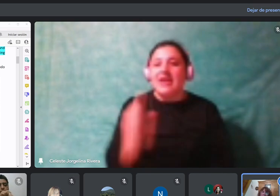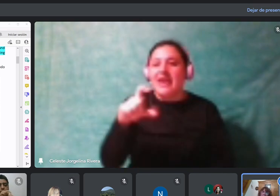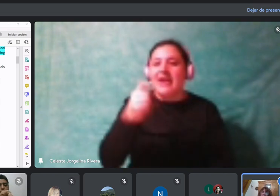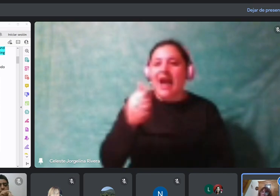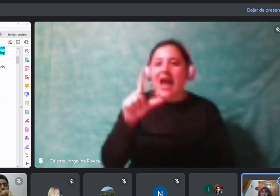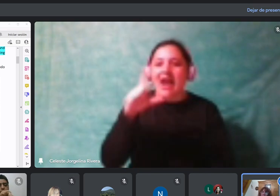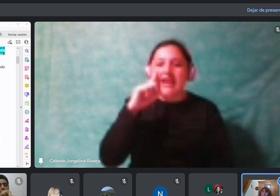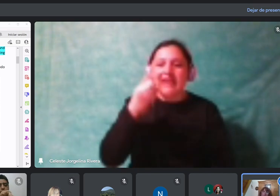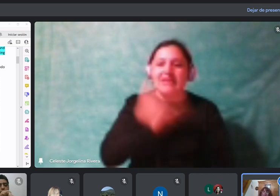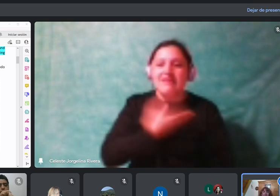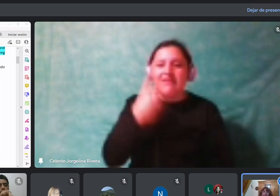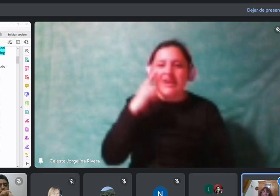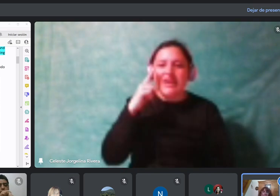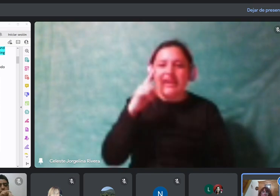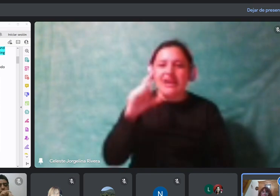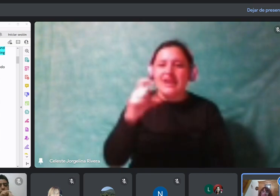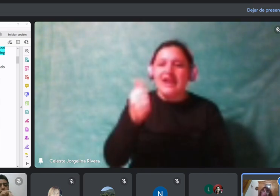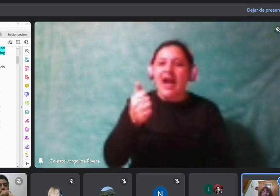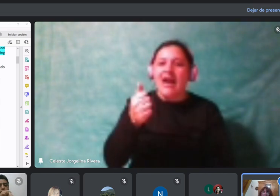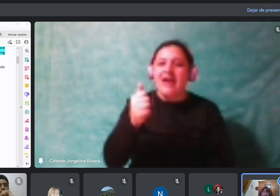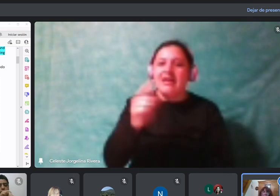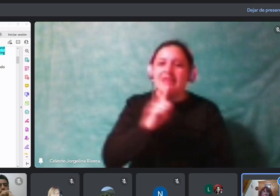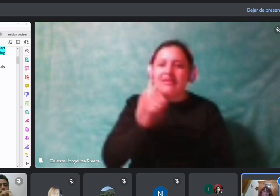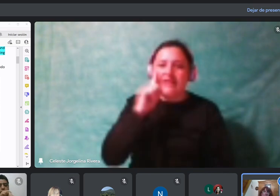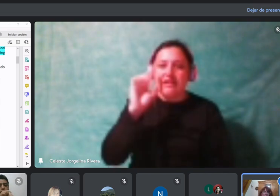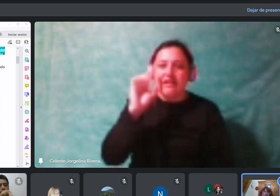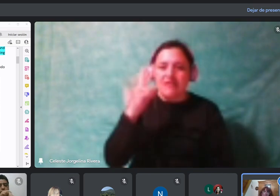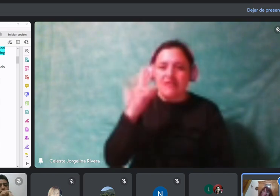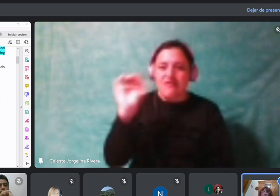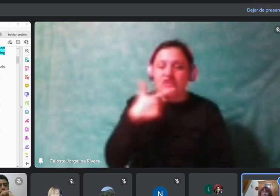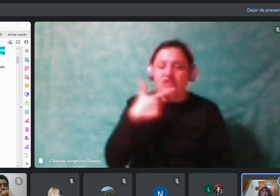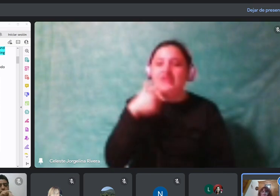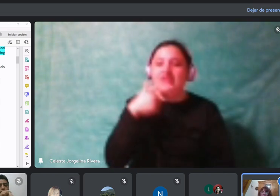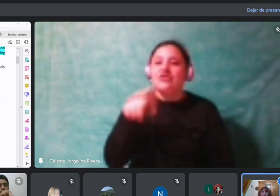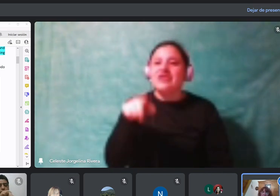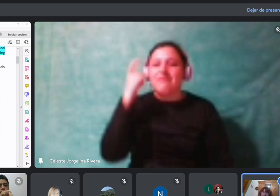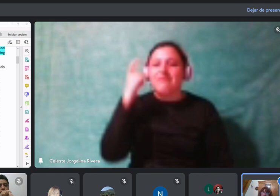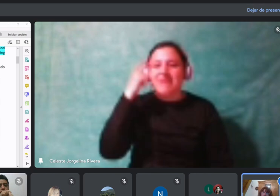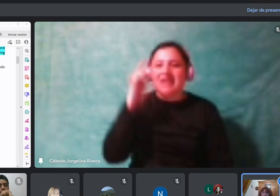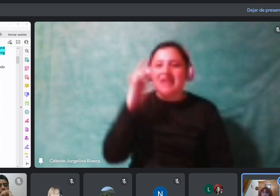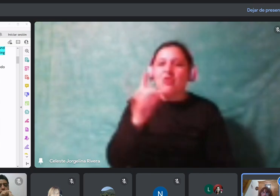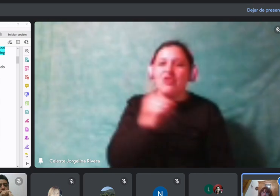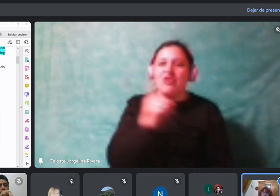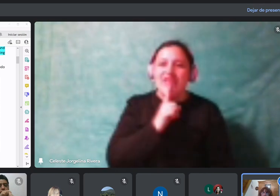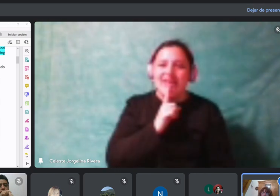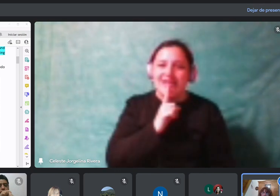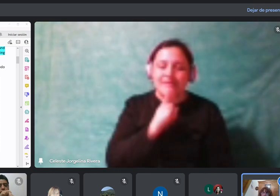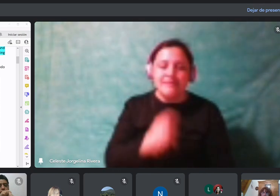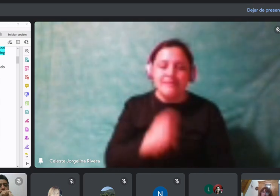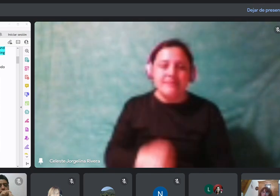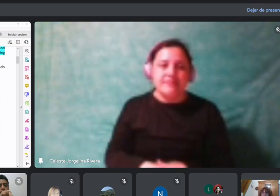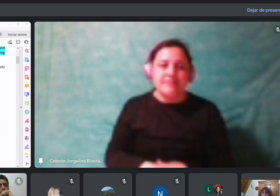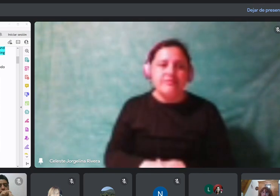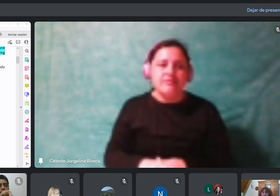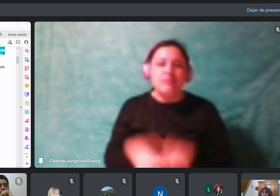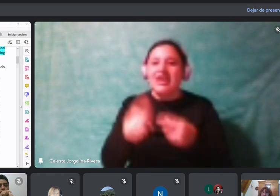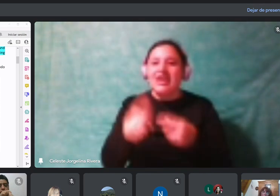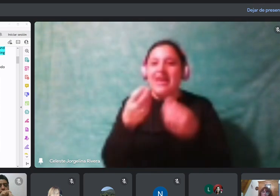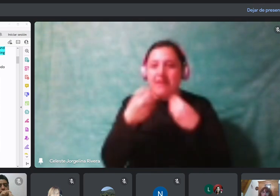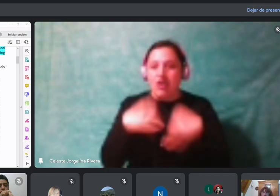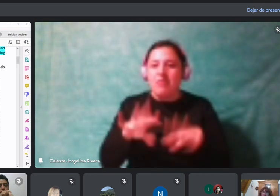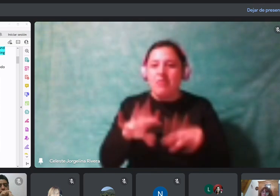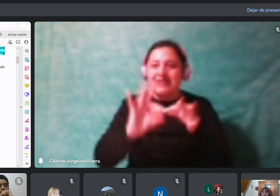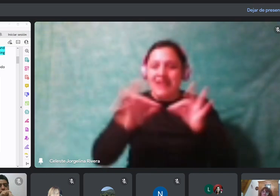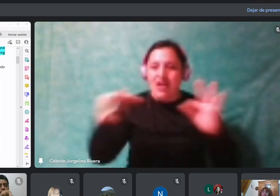de determinantes, porque me dan la pista que ahí va a comenzar una frase nominal. Claro. Sí,